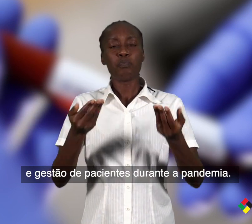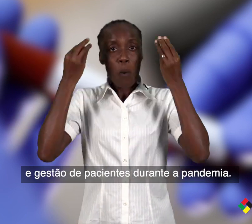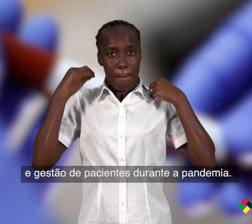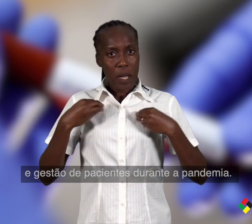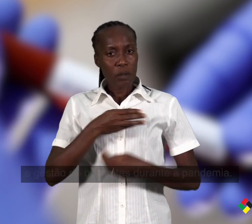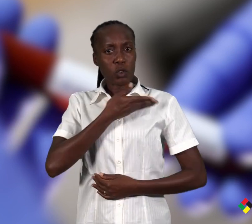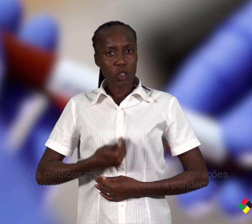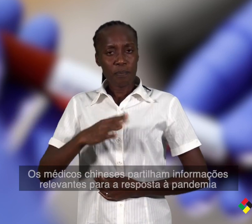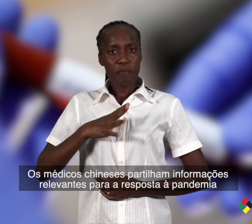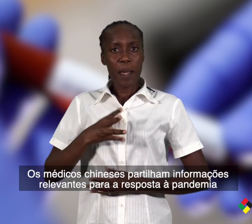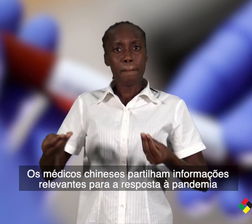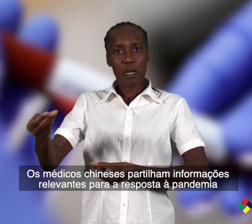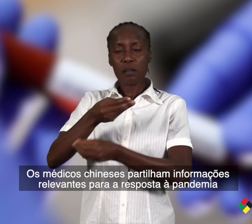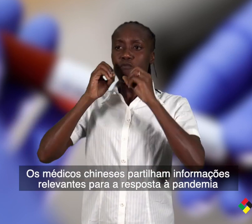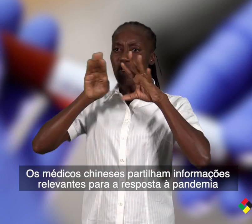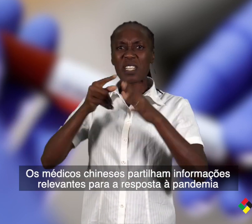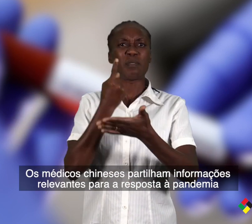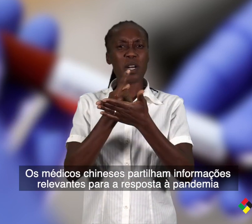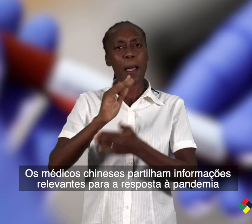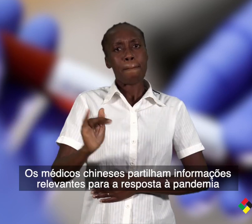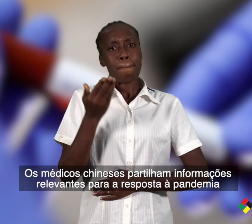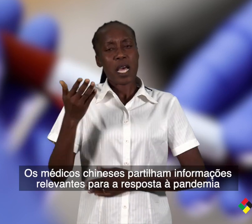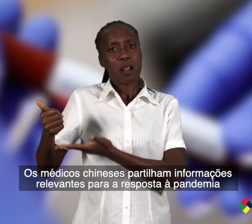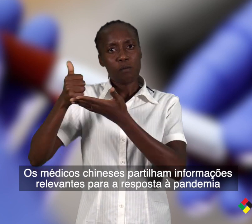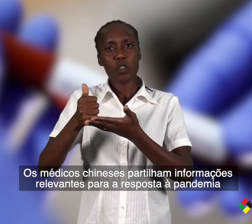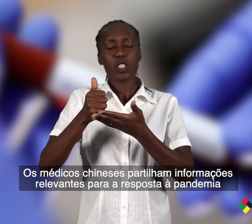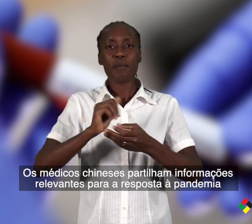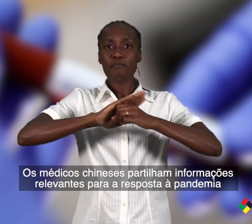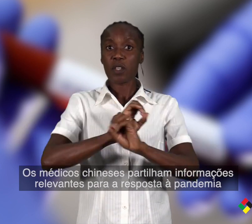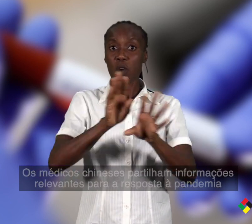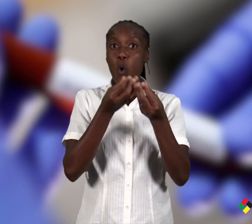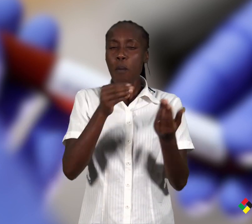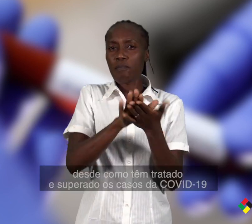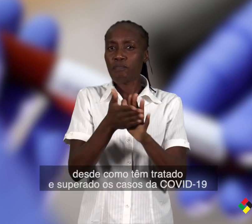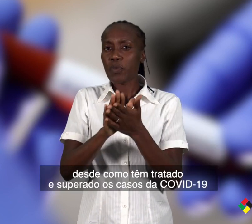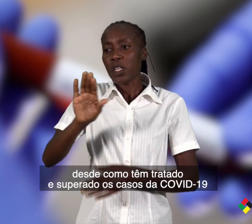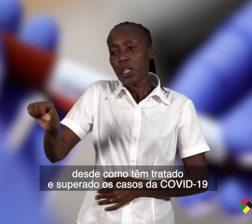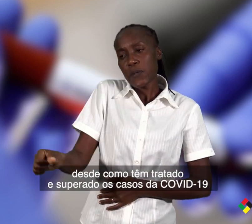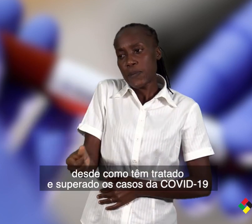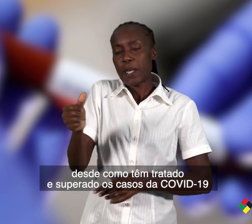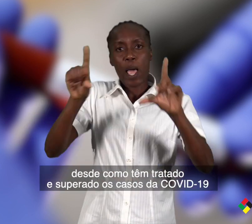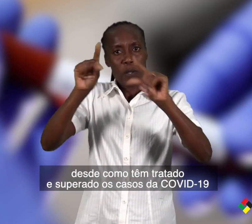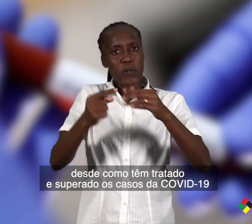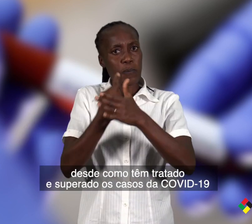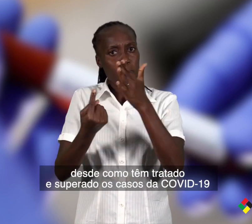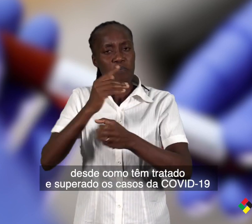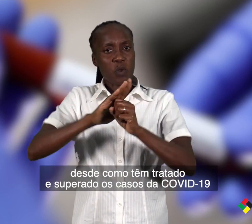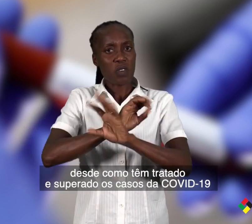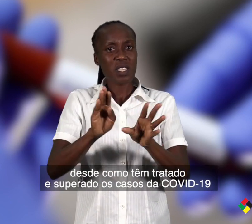pandemia. Os médicos chineses partilham informações relevantes para a resposta à pandemia, desde como têm tratado e superado os casos da Covid